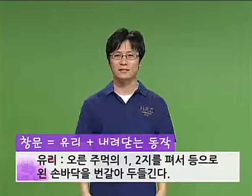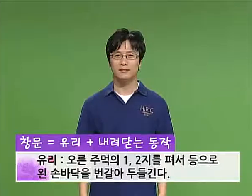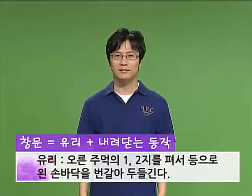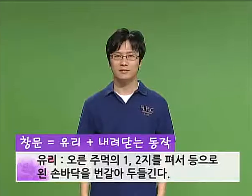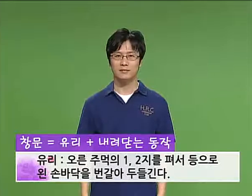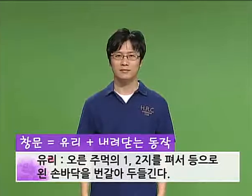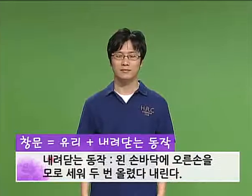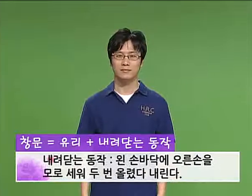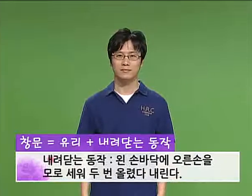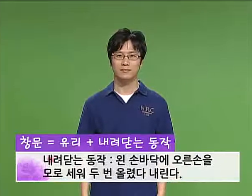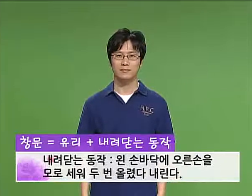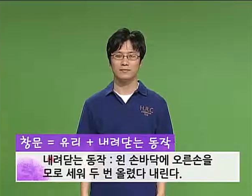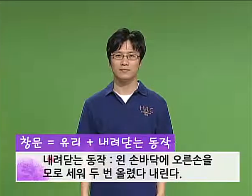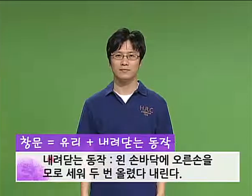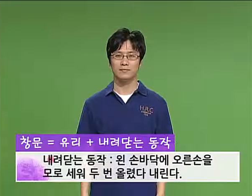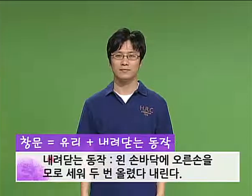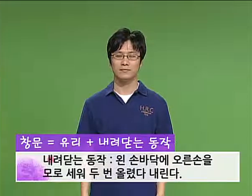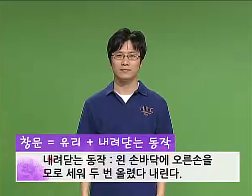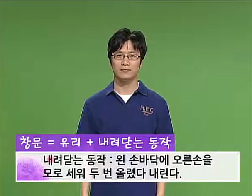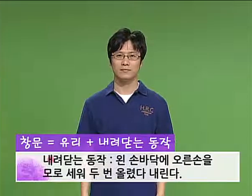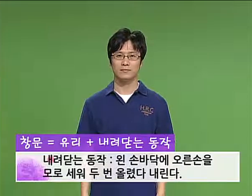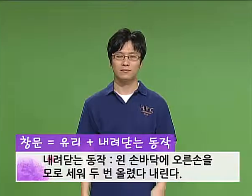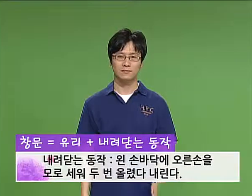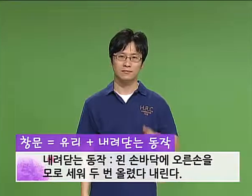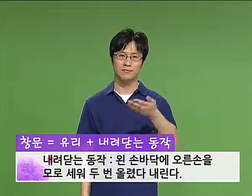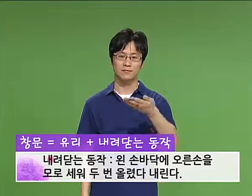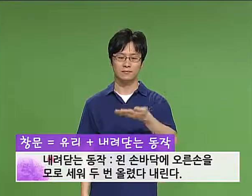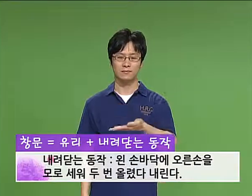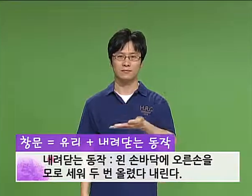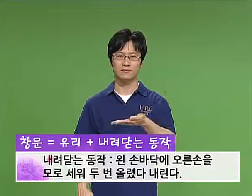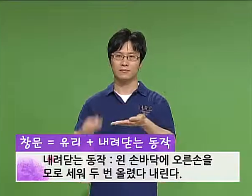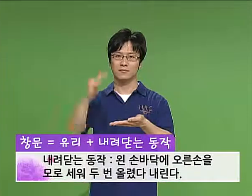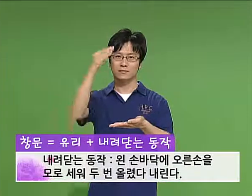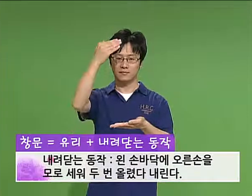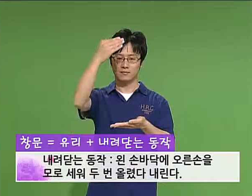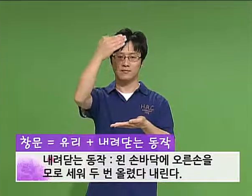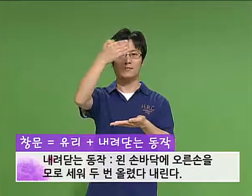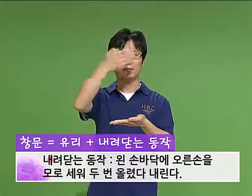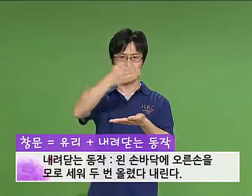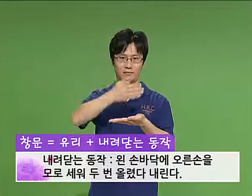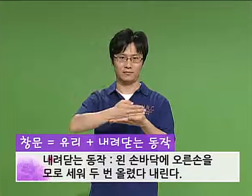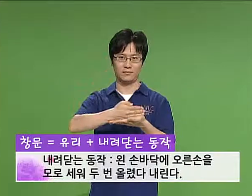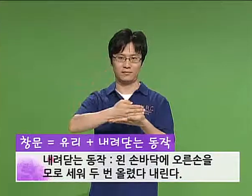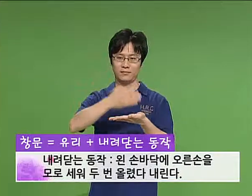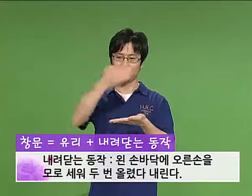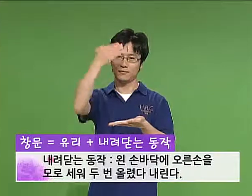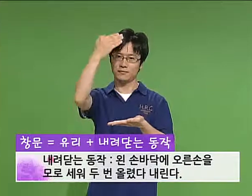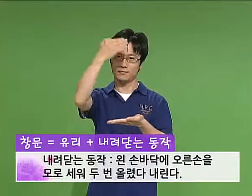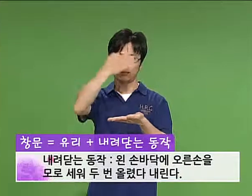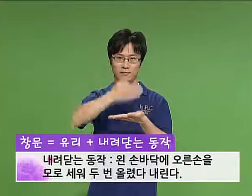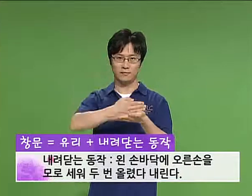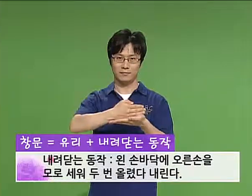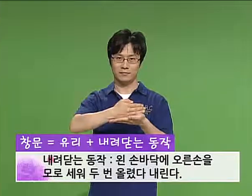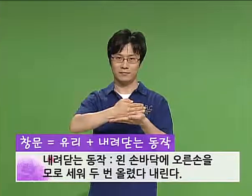내려닫는 동작. 왼손바닥에 오른손을 무로 세워 두 번 올렸다 내립니다.